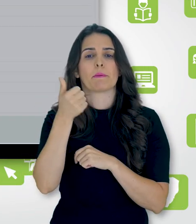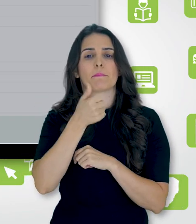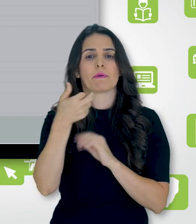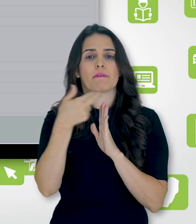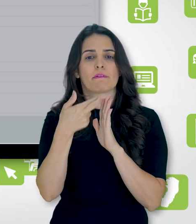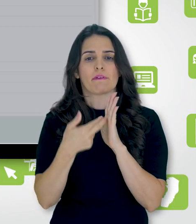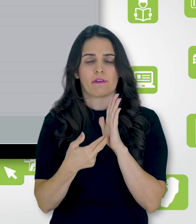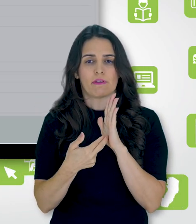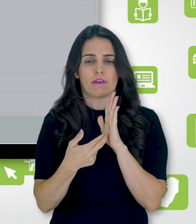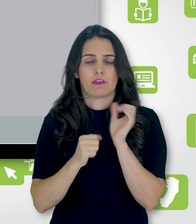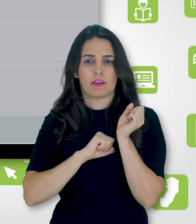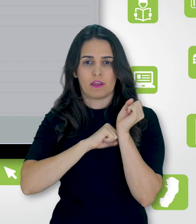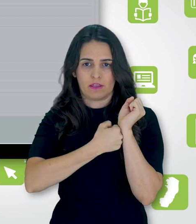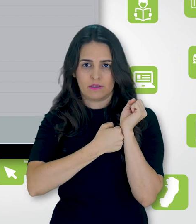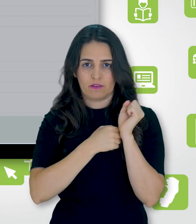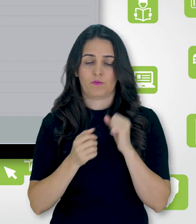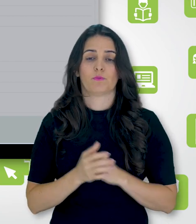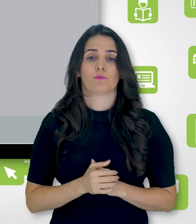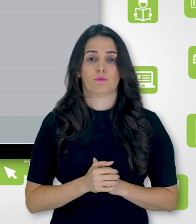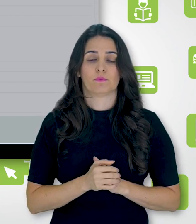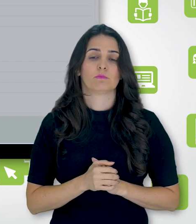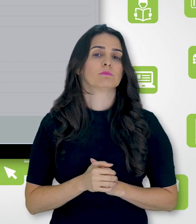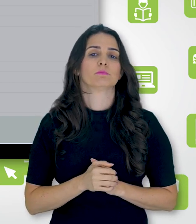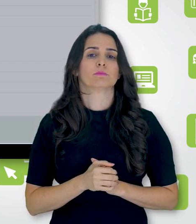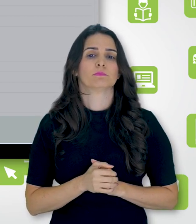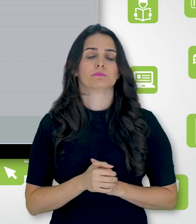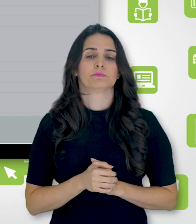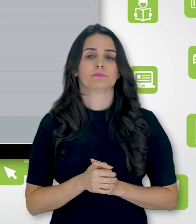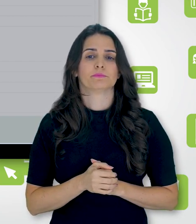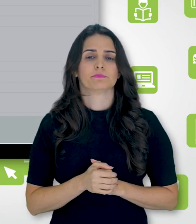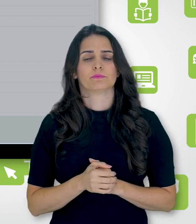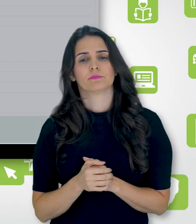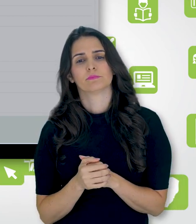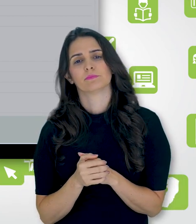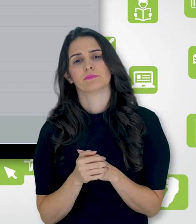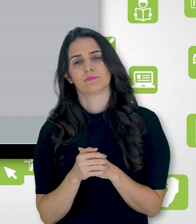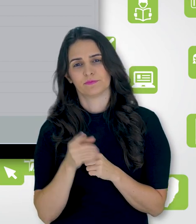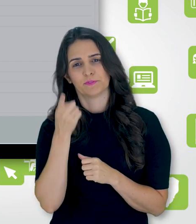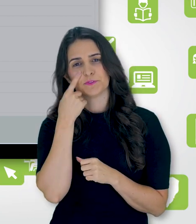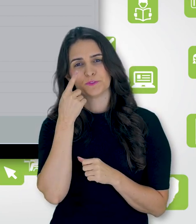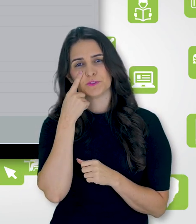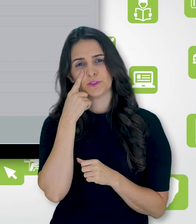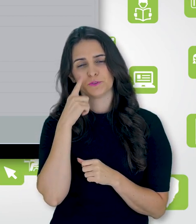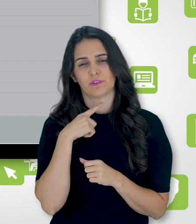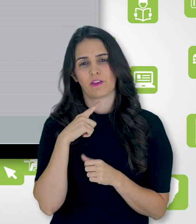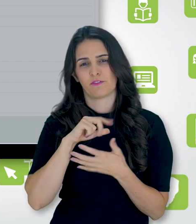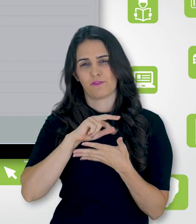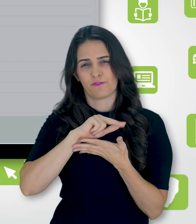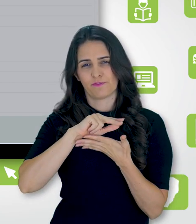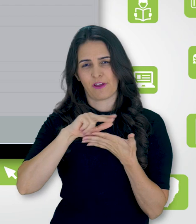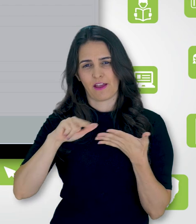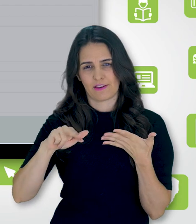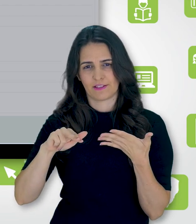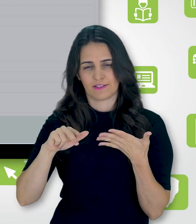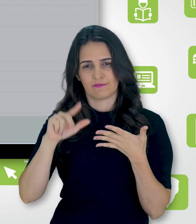Observe que eu tenho diversas possibilidades, como conclusão de atividade, data,